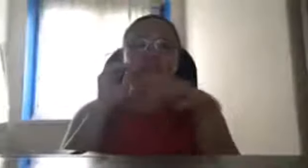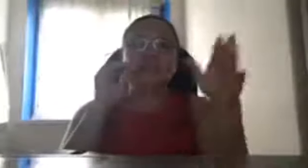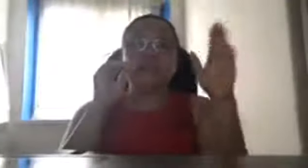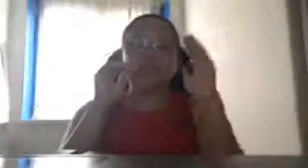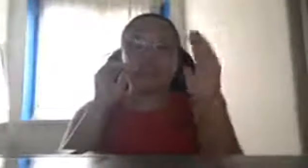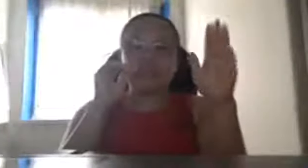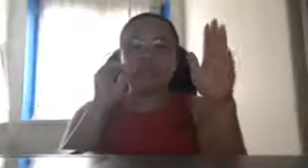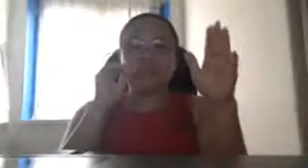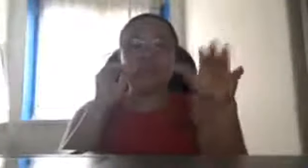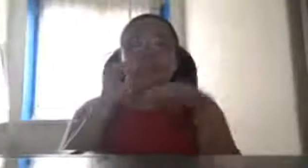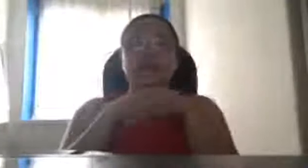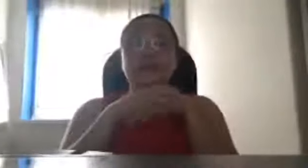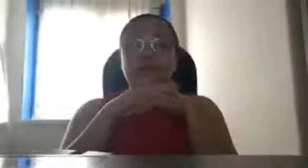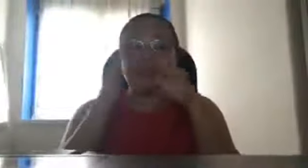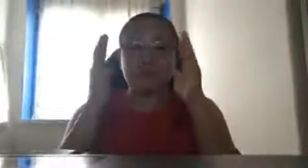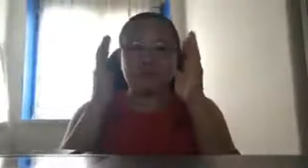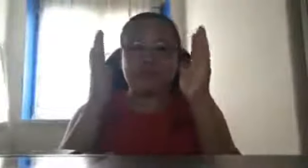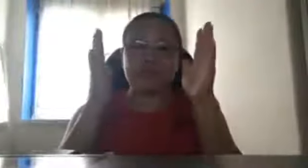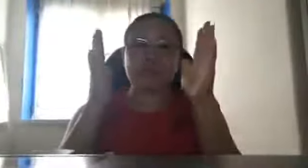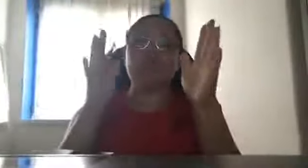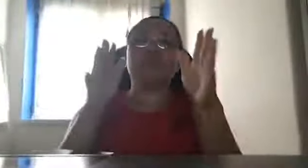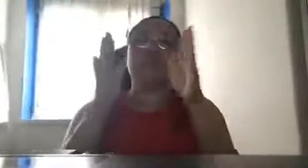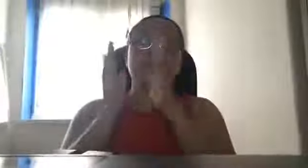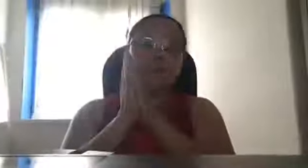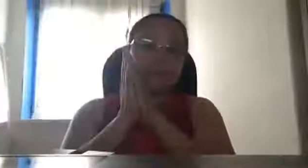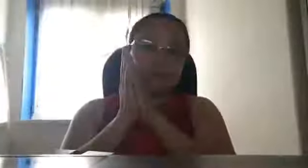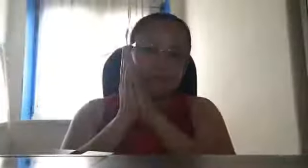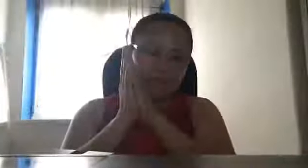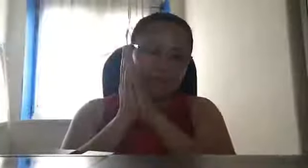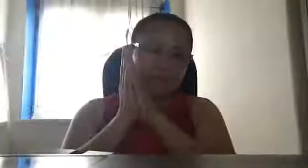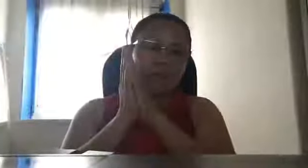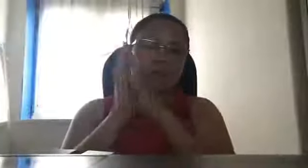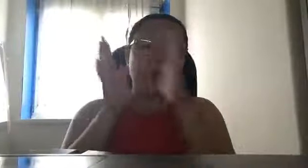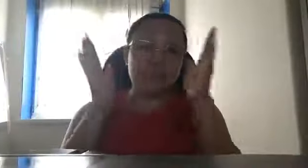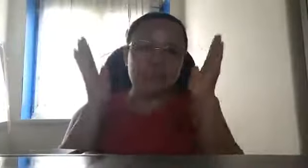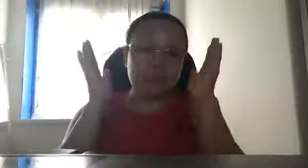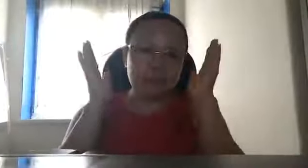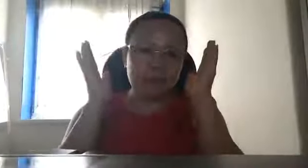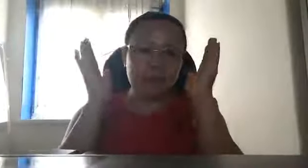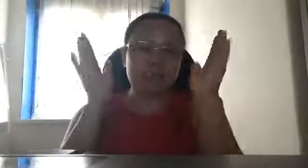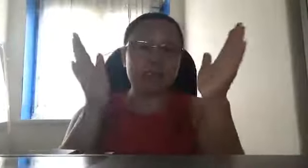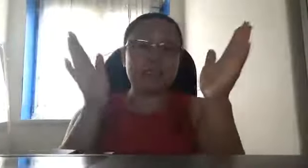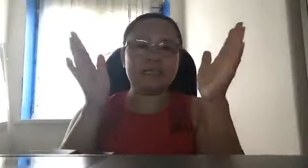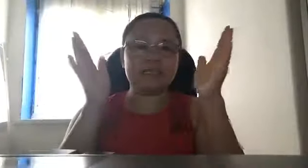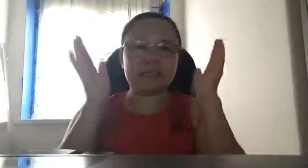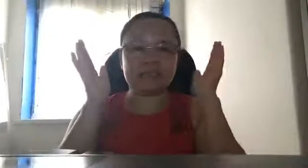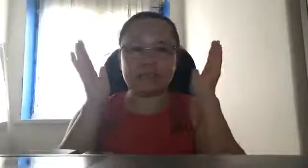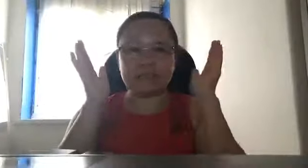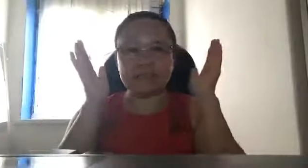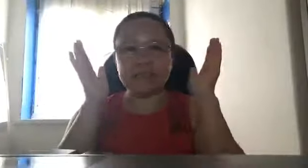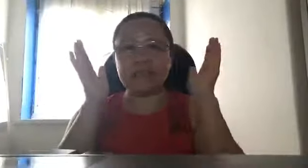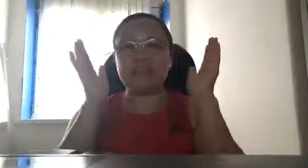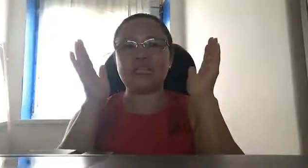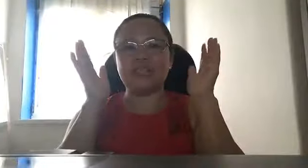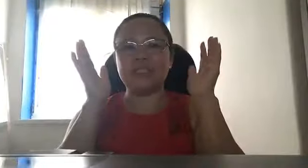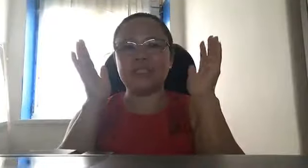so ngayon please wag na po kayong mag-alala kung anuman po ang iniisip natin sa China